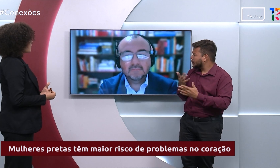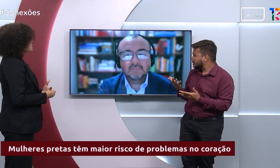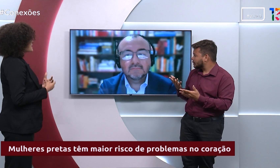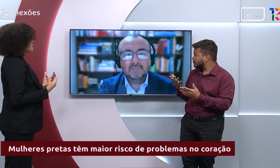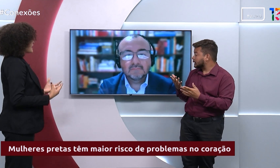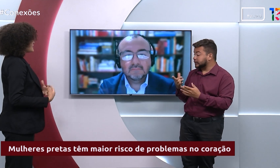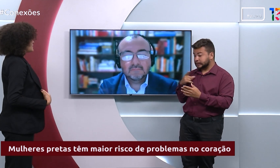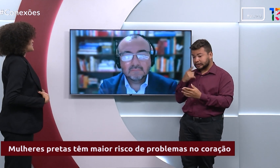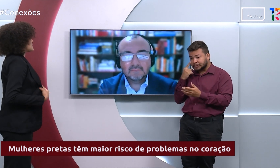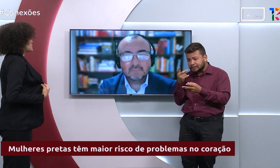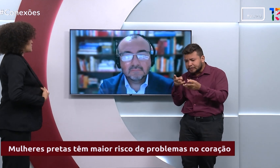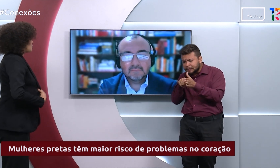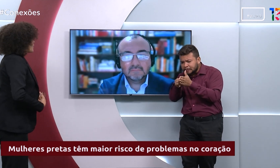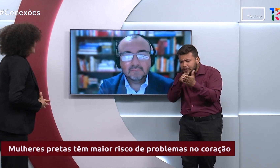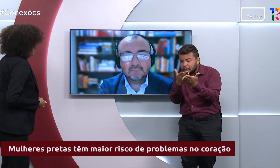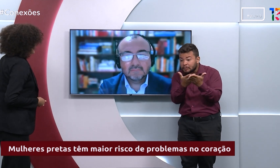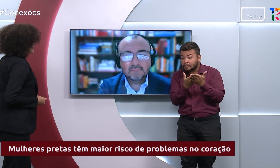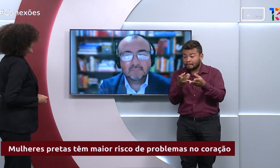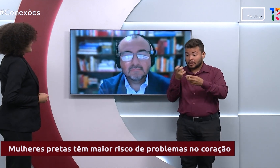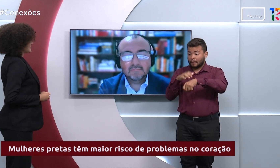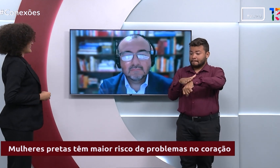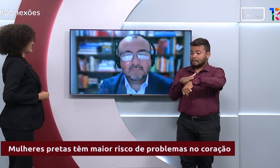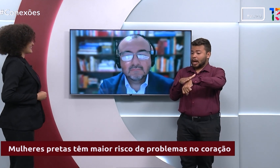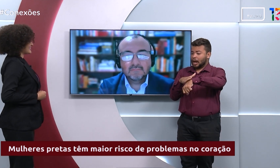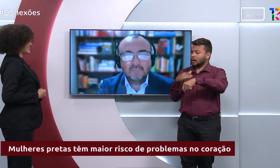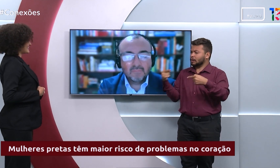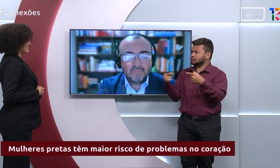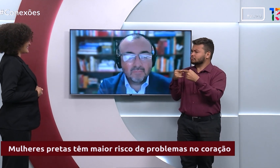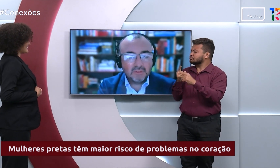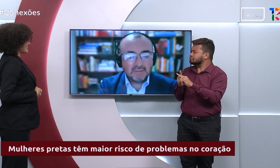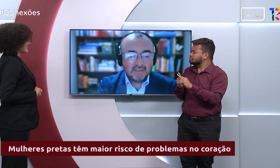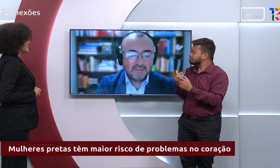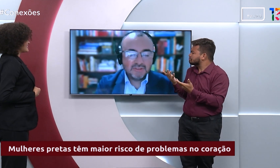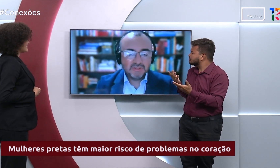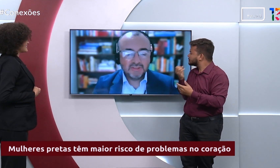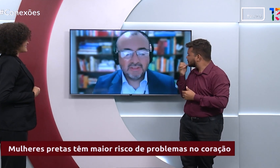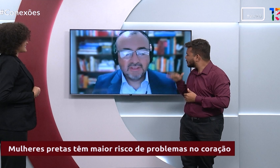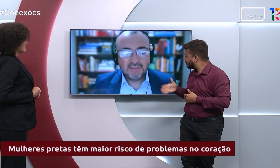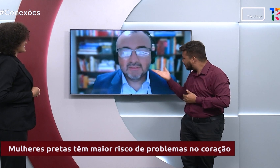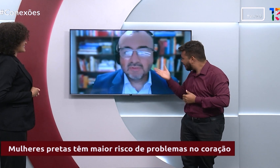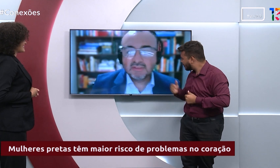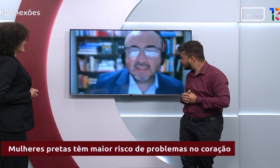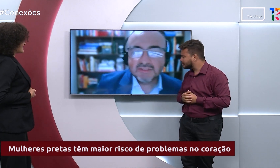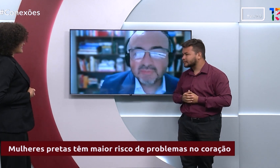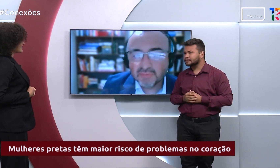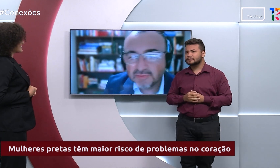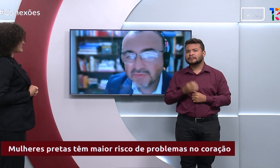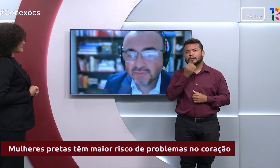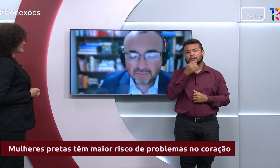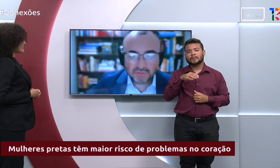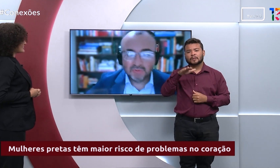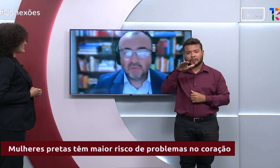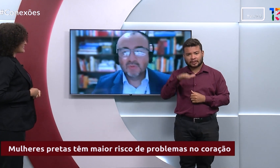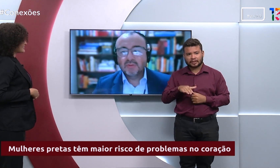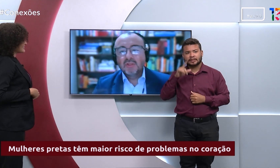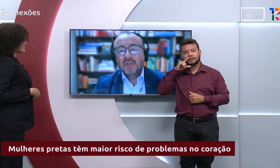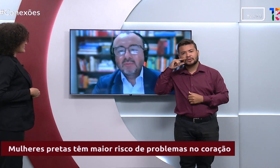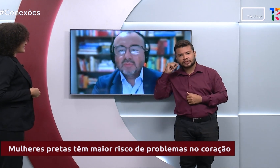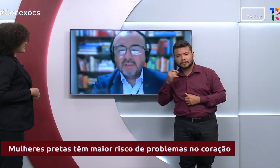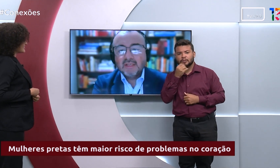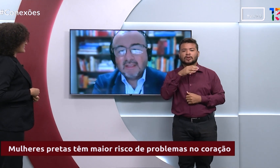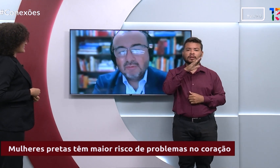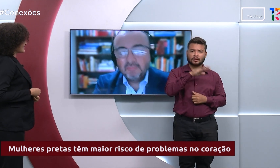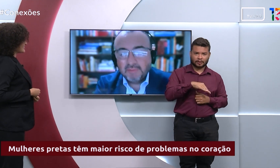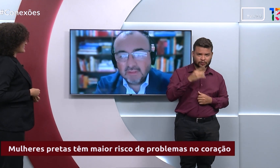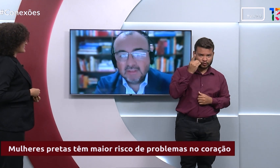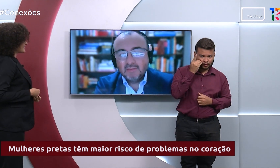foi observada durante esse estudo. Boa tarde. Boa tarde, Janaína. Boa tarde, professor Diogo. Muito